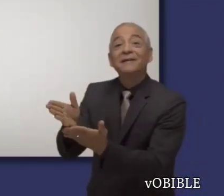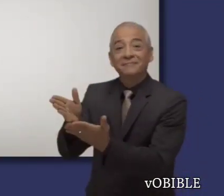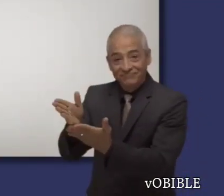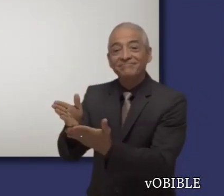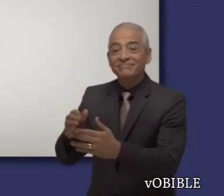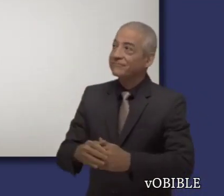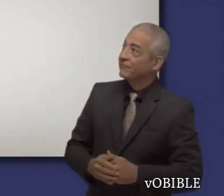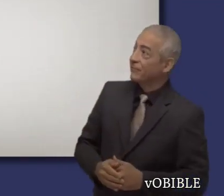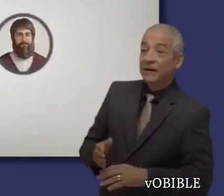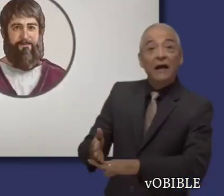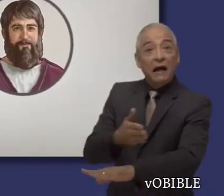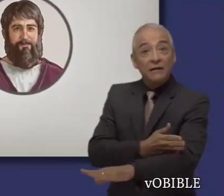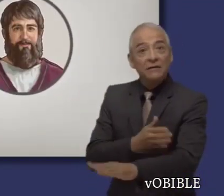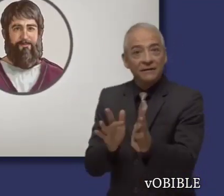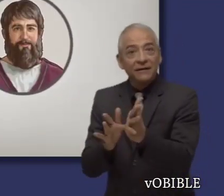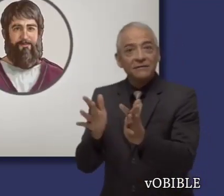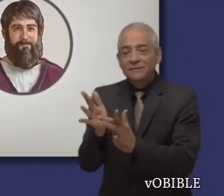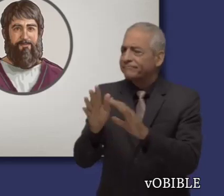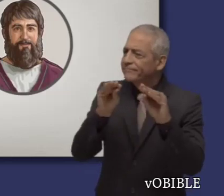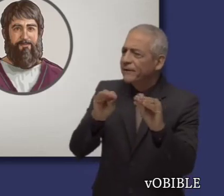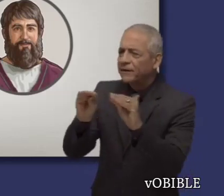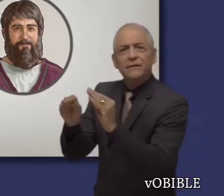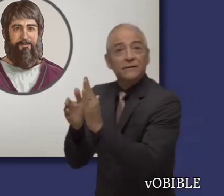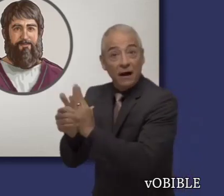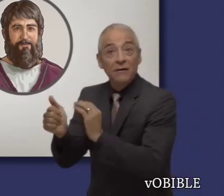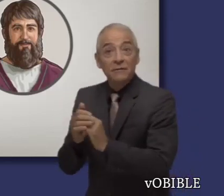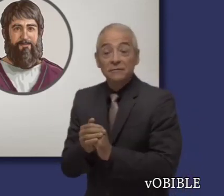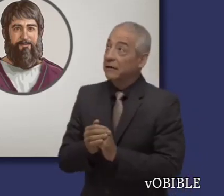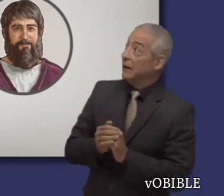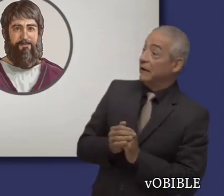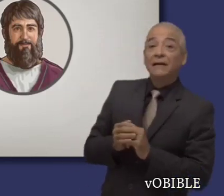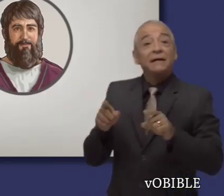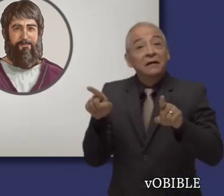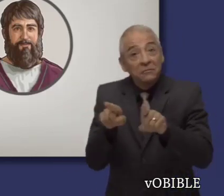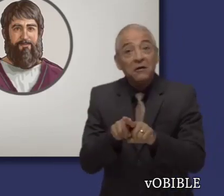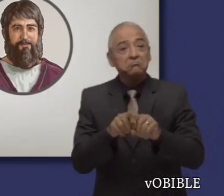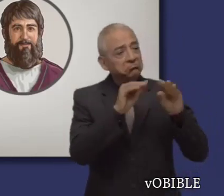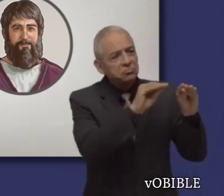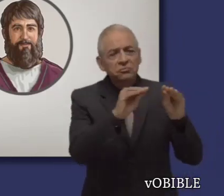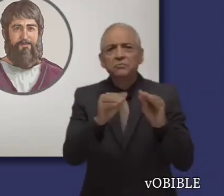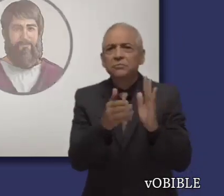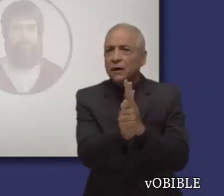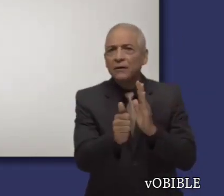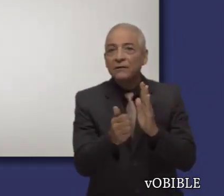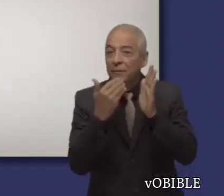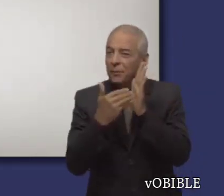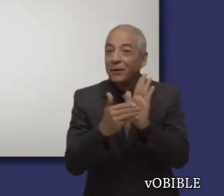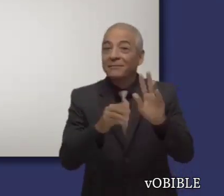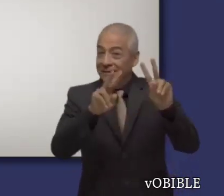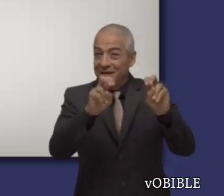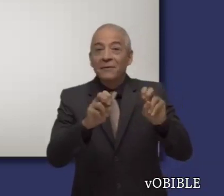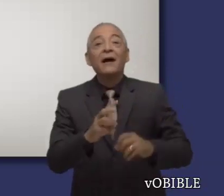Al igual que Jesús, Santiago usó muchos ejemplos sencillos pero impactantes, basados en cosas cotidianas.